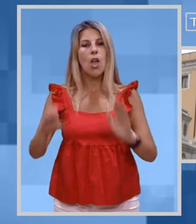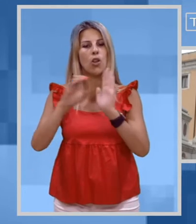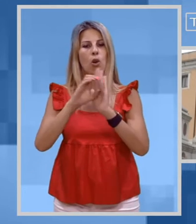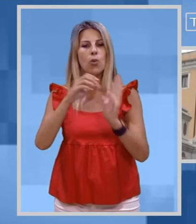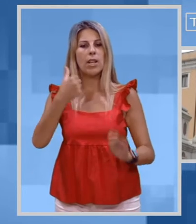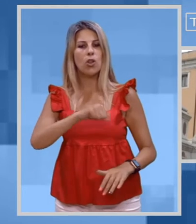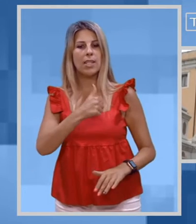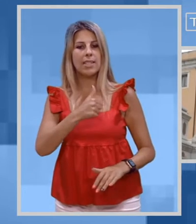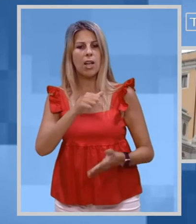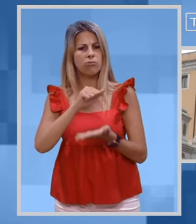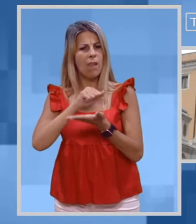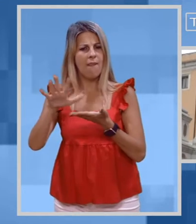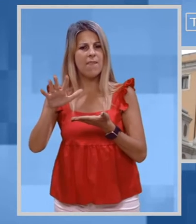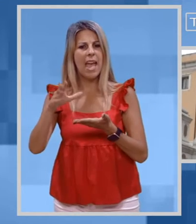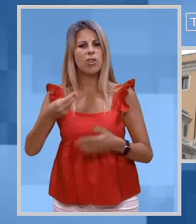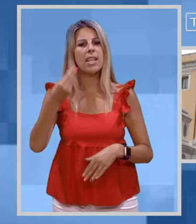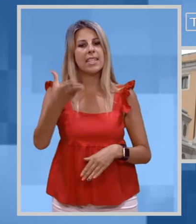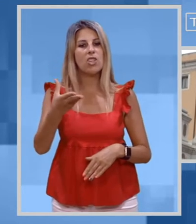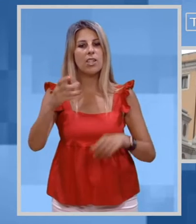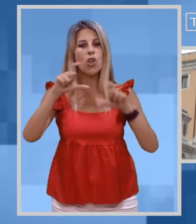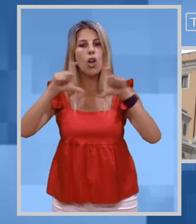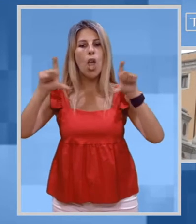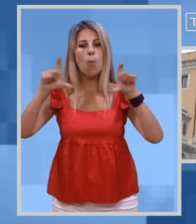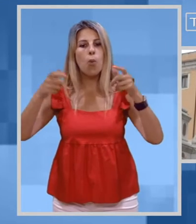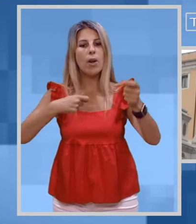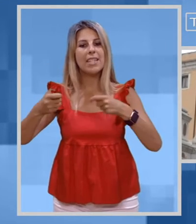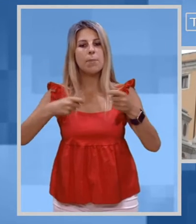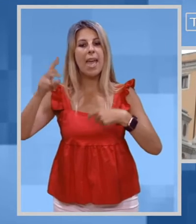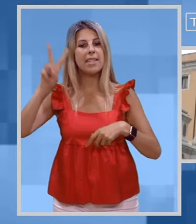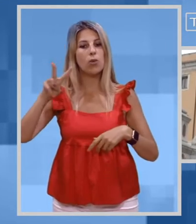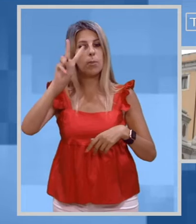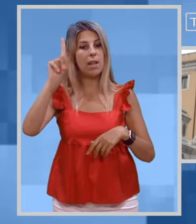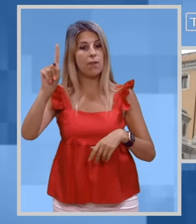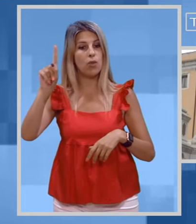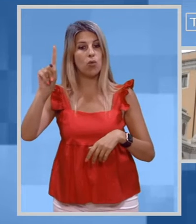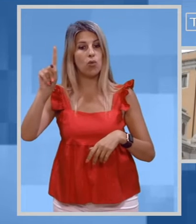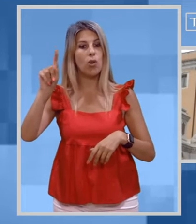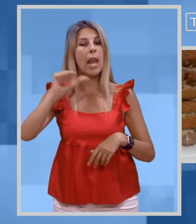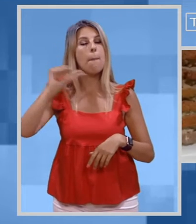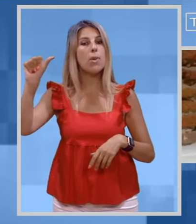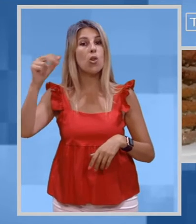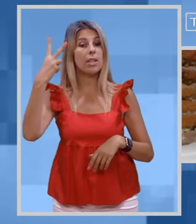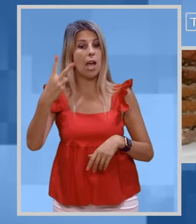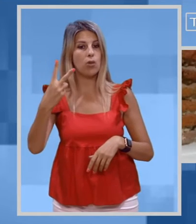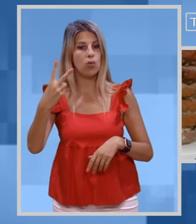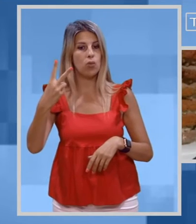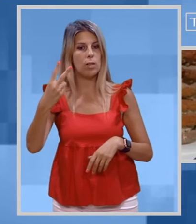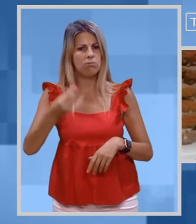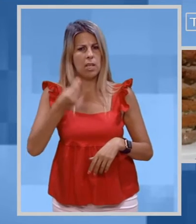Il Comune di Oristano ha avviato l'assegnazione dei buoni spesa 2021 della Priorità 2.